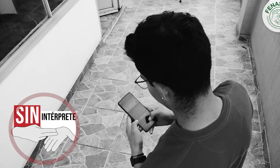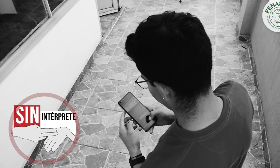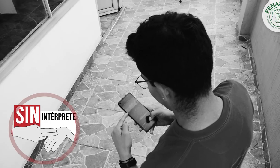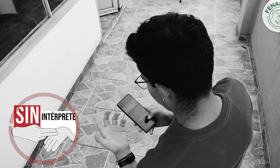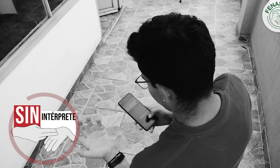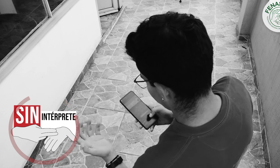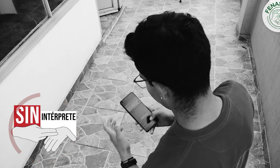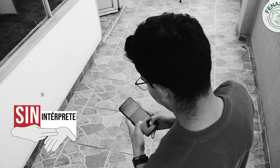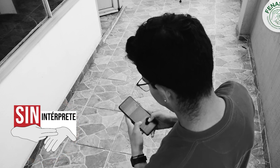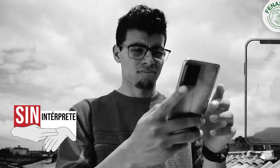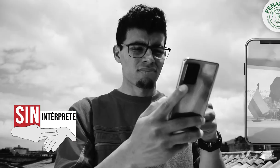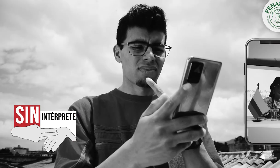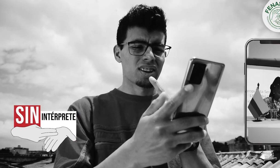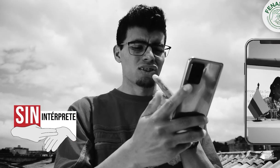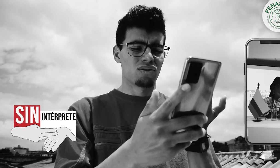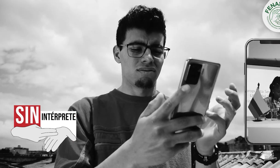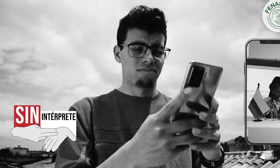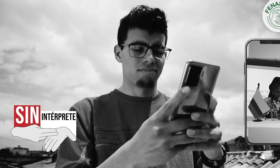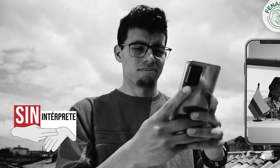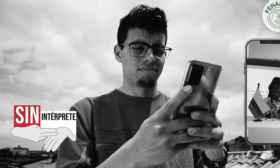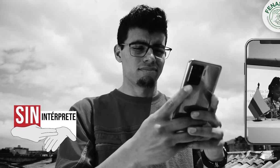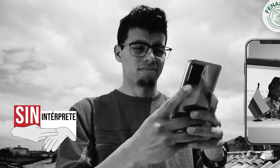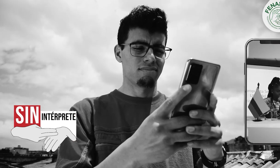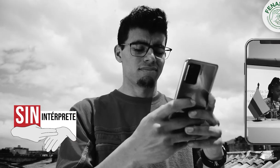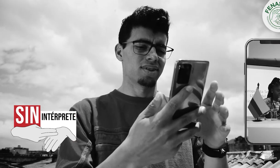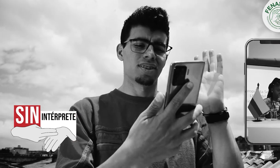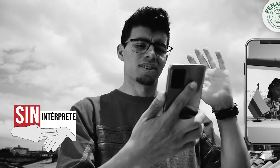No. ¿Qué está diciendo? Ah.